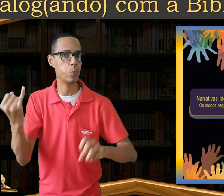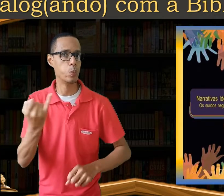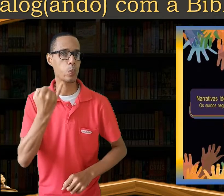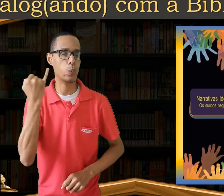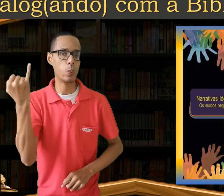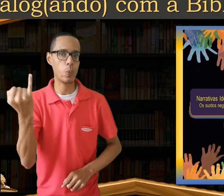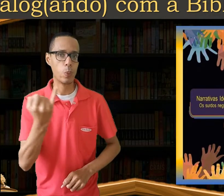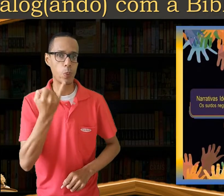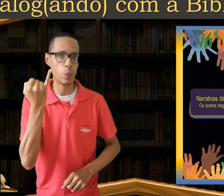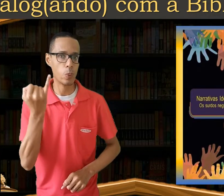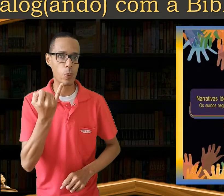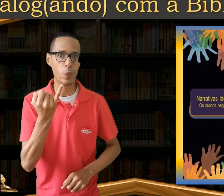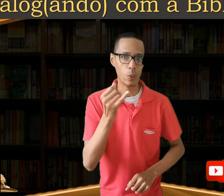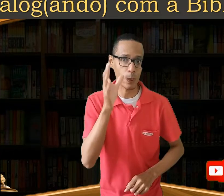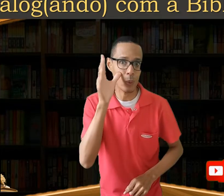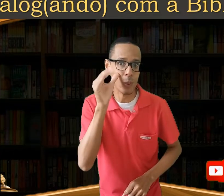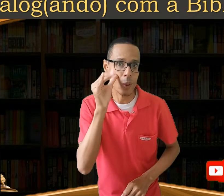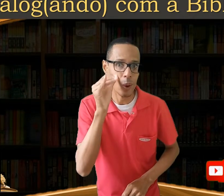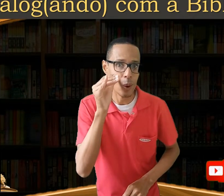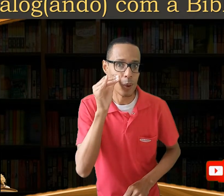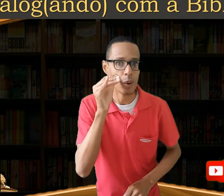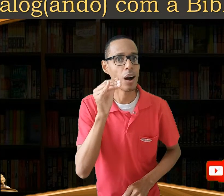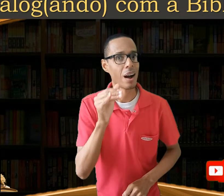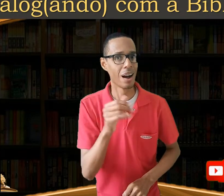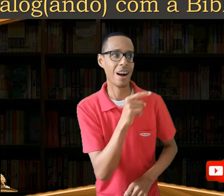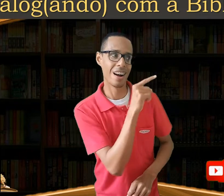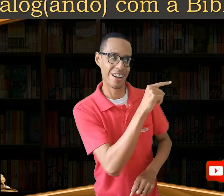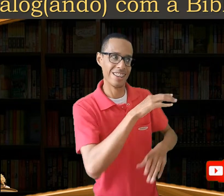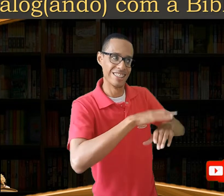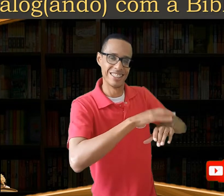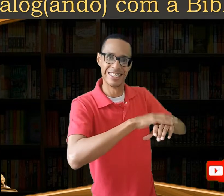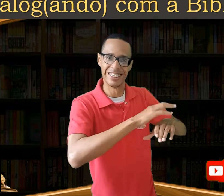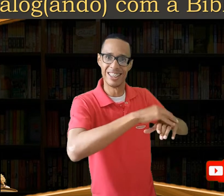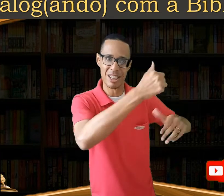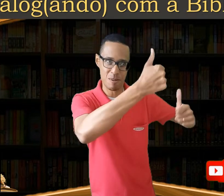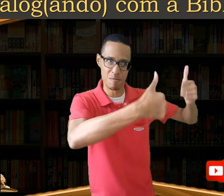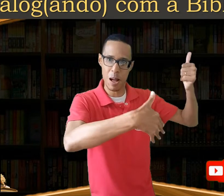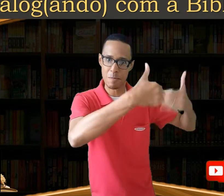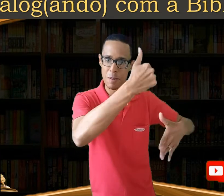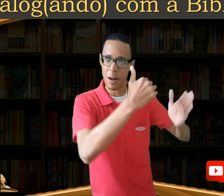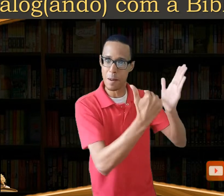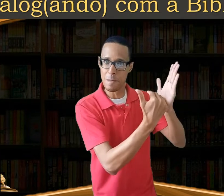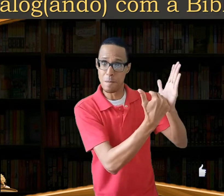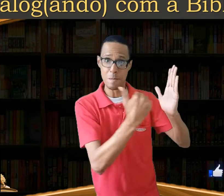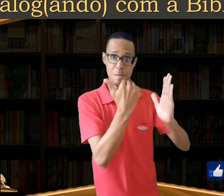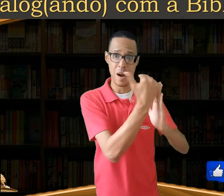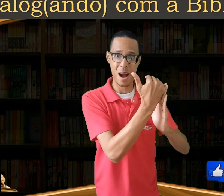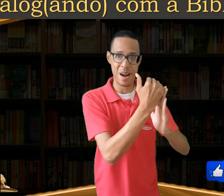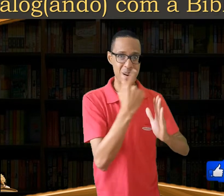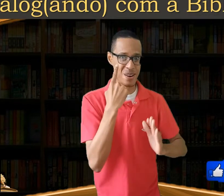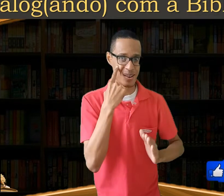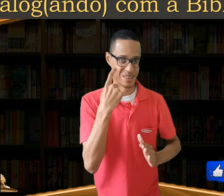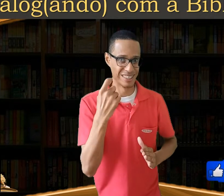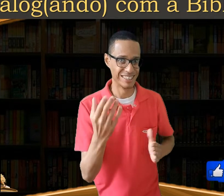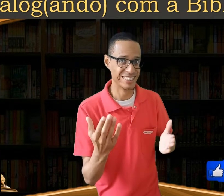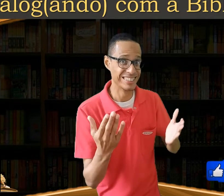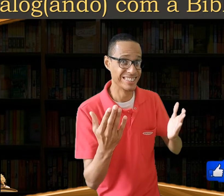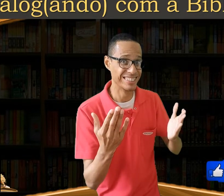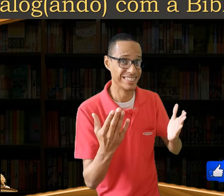a pena saber mais detalhes da própria autora. Já ficou curioso com o tema? Já tem este